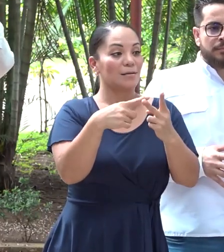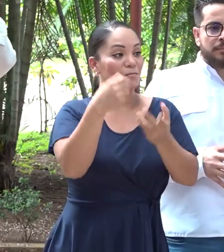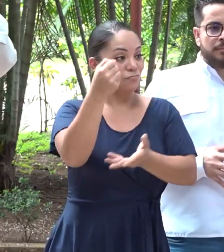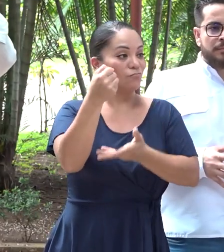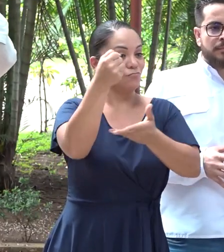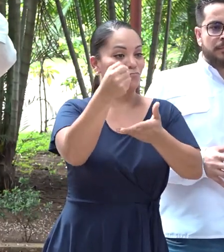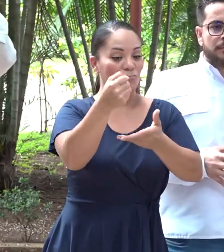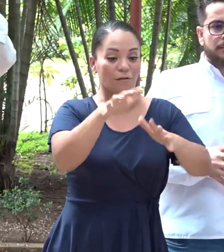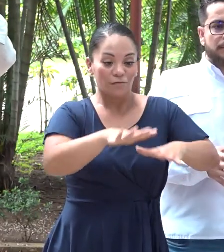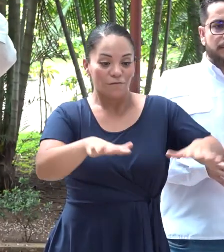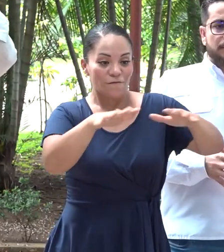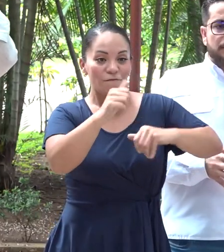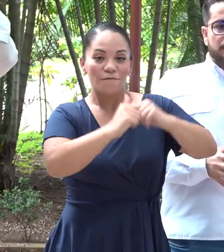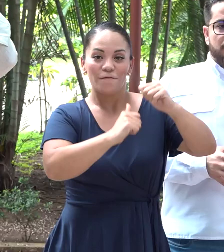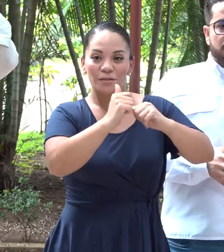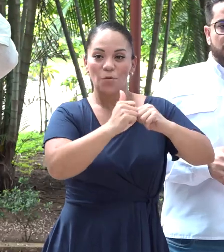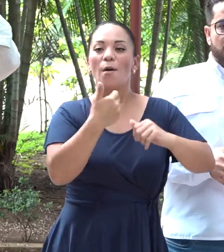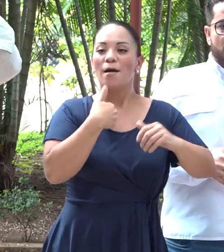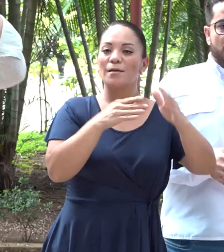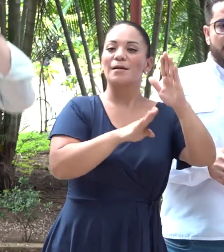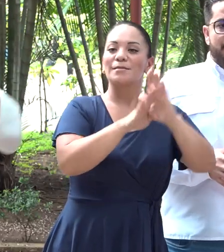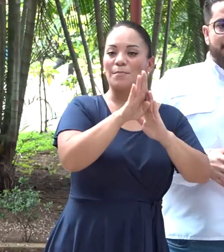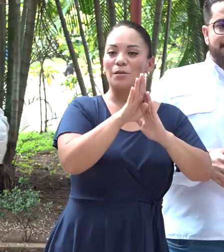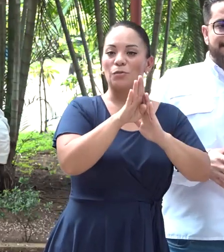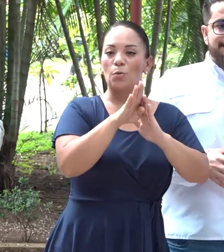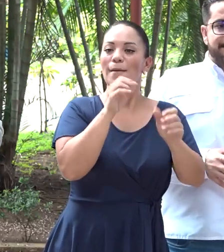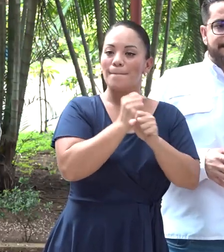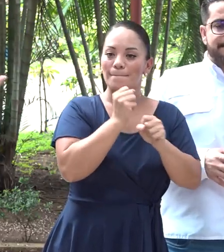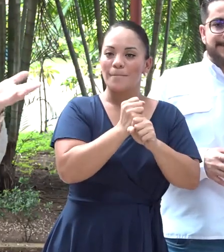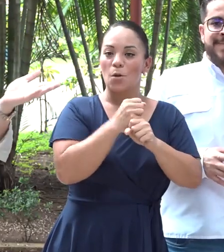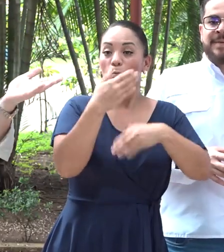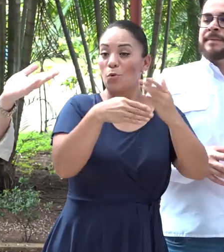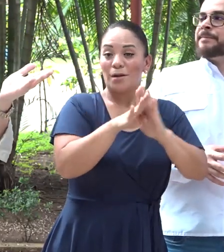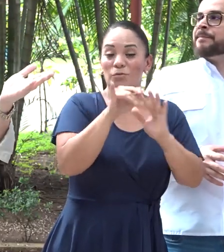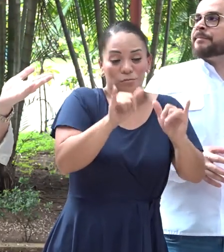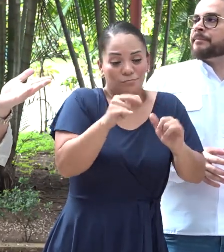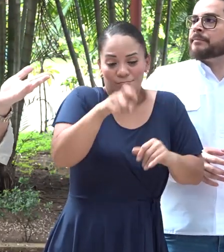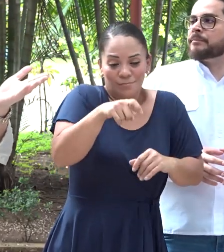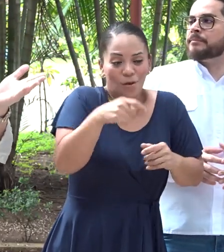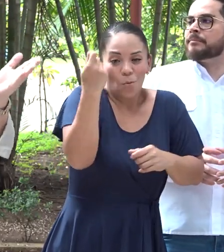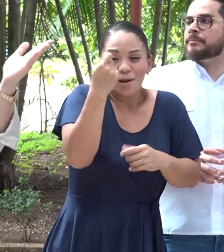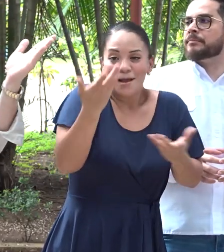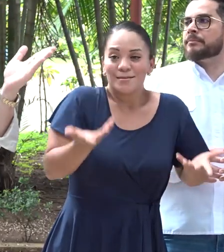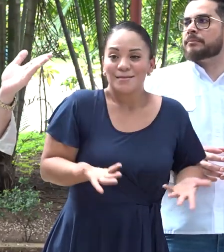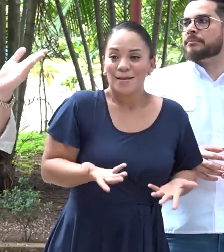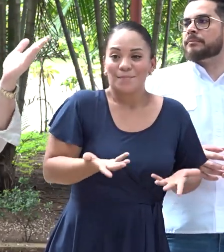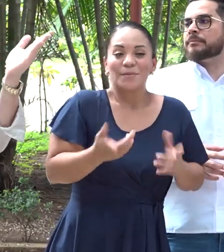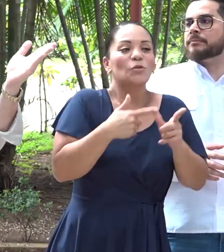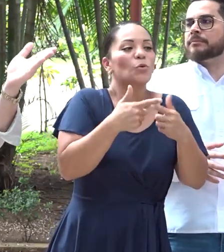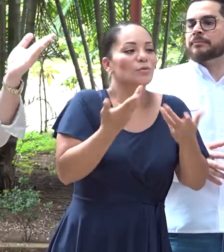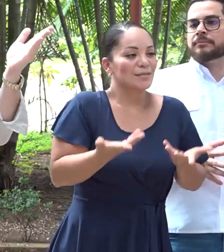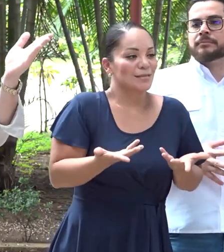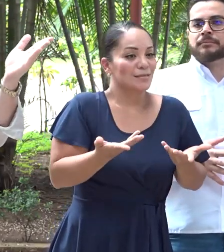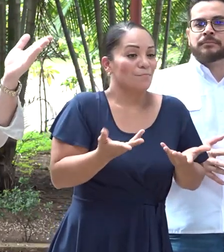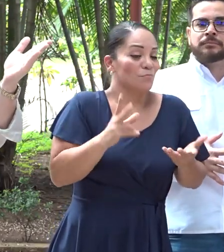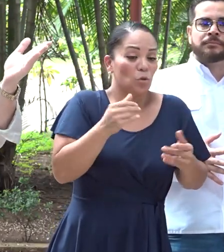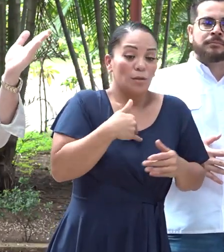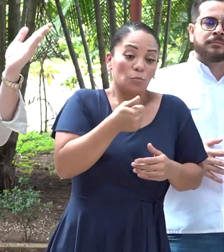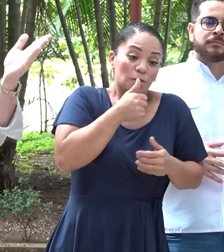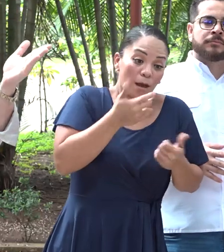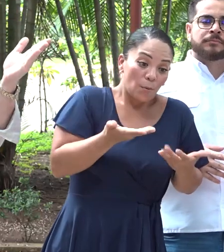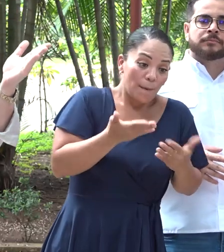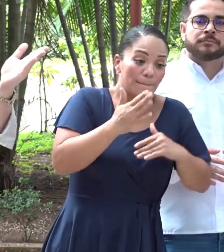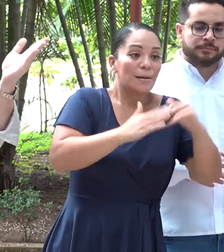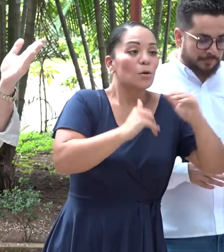hay crecimiento económico, empleo y progreso. Eso es lo que necesita Guanacaste. Y entonces, no tenemos agua